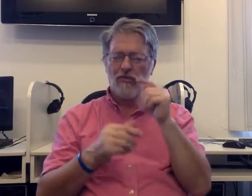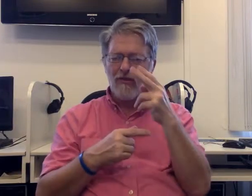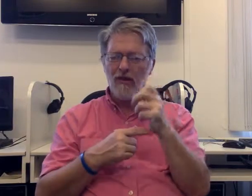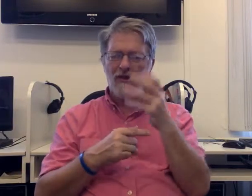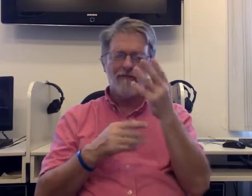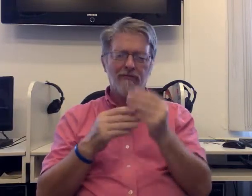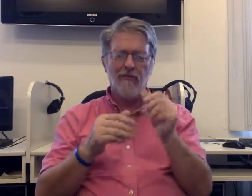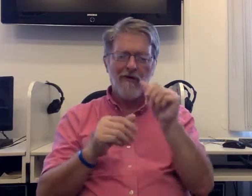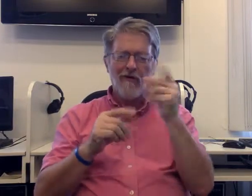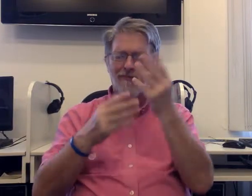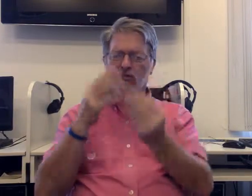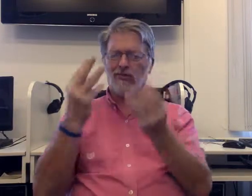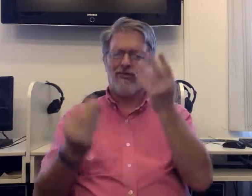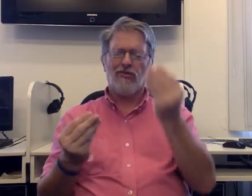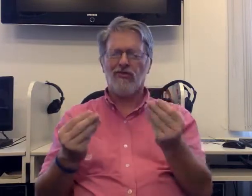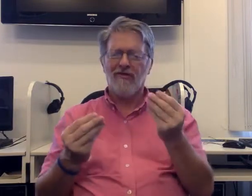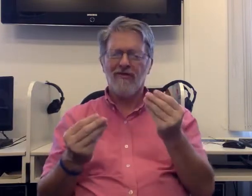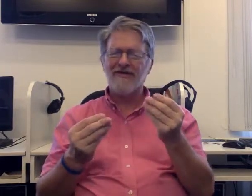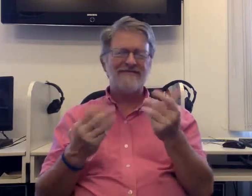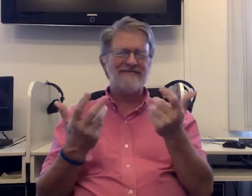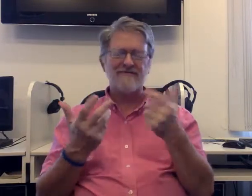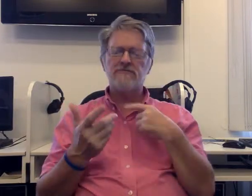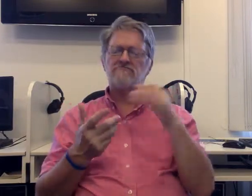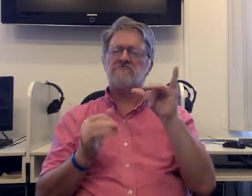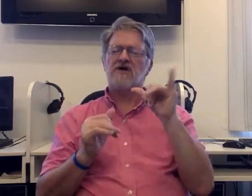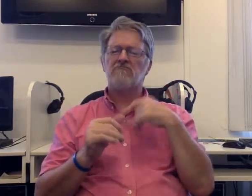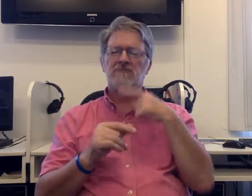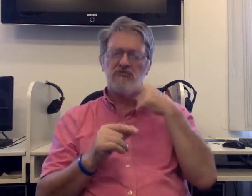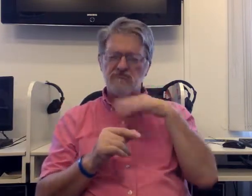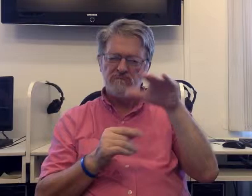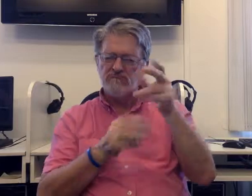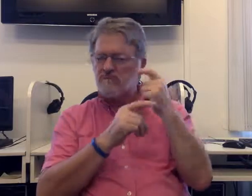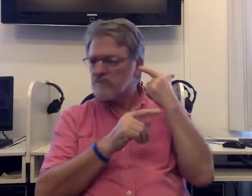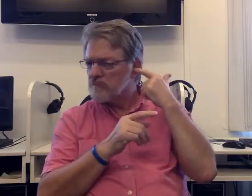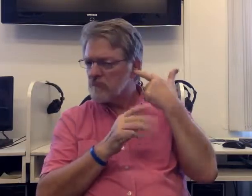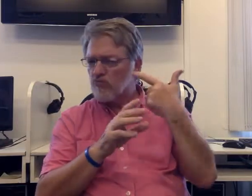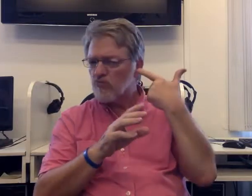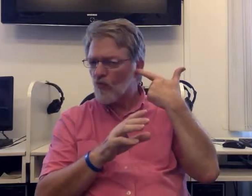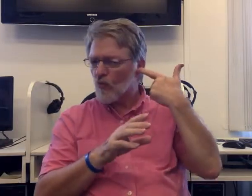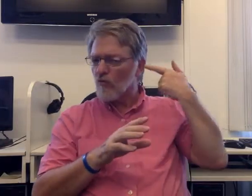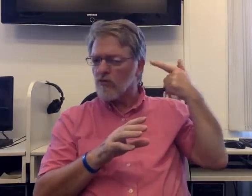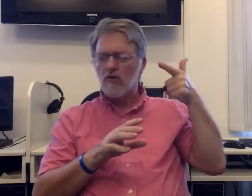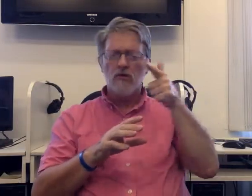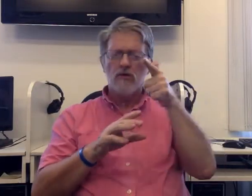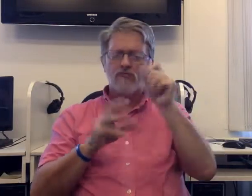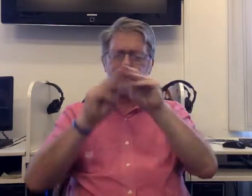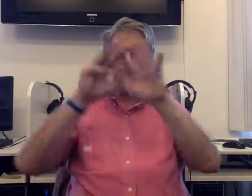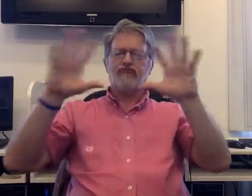slyší tu strukturu angličtiny podle toho, podle sluchu, protože si to pamatuje.